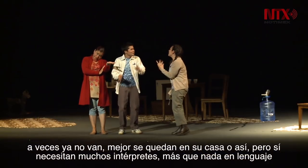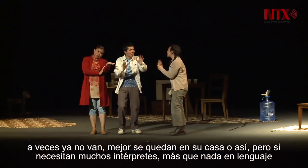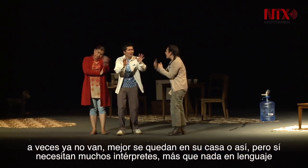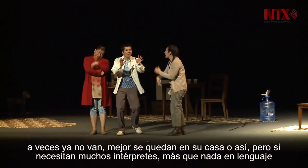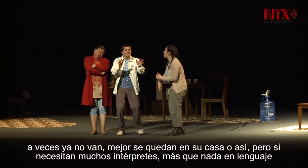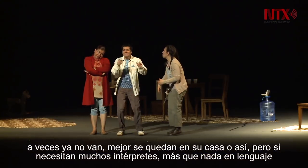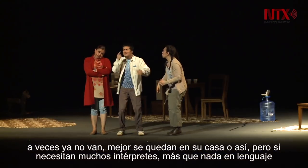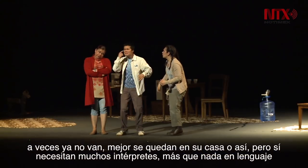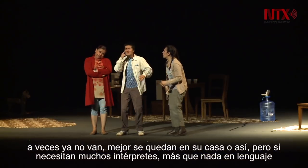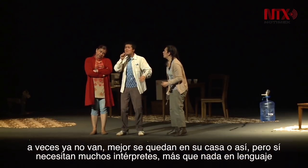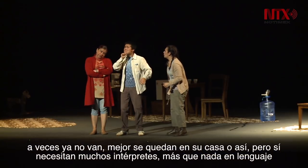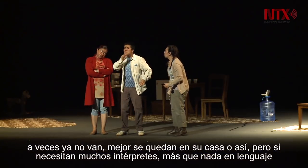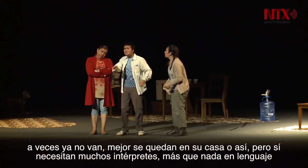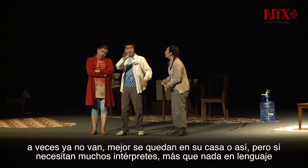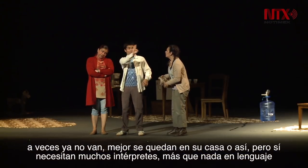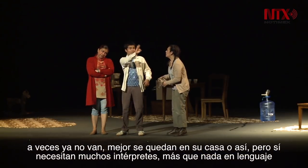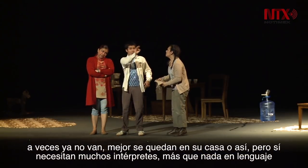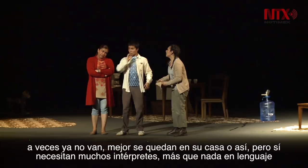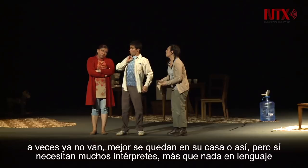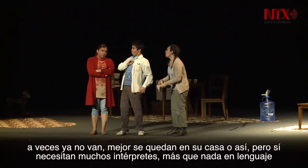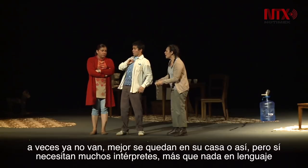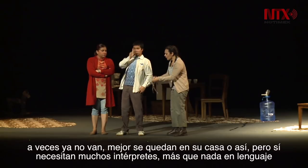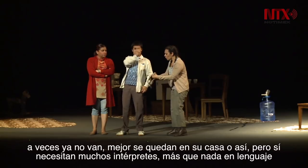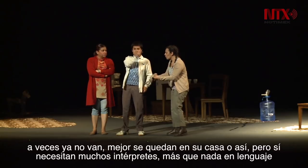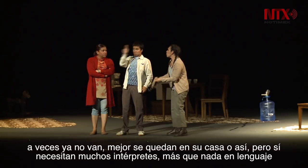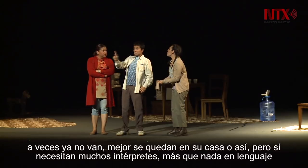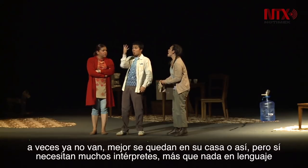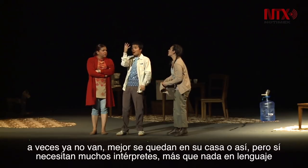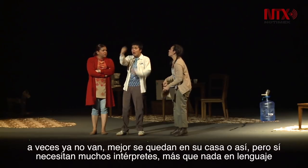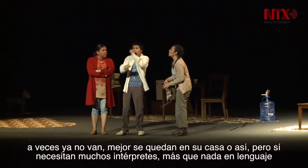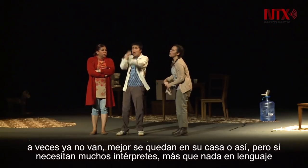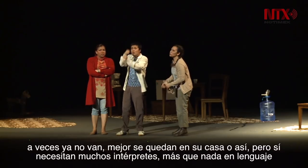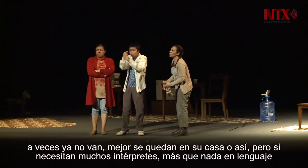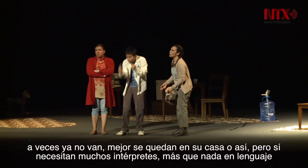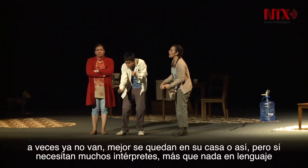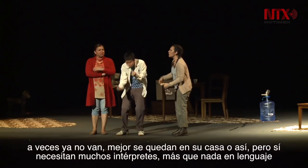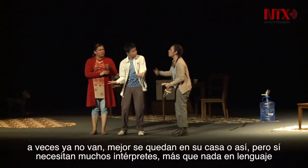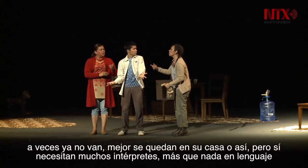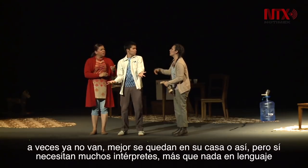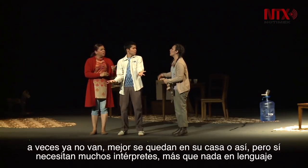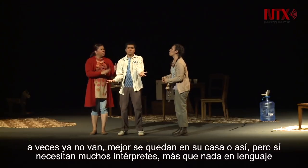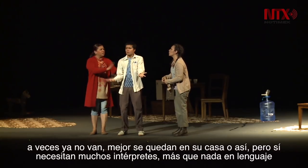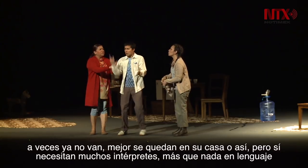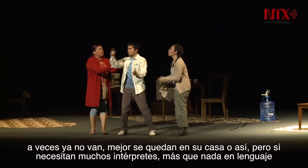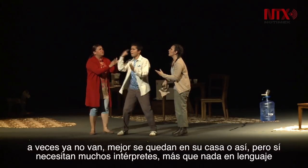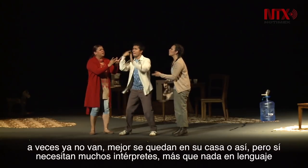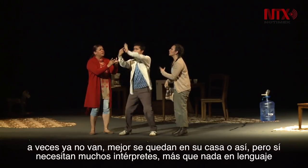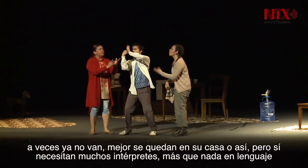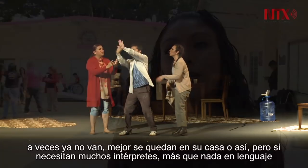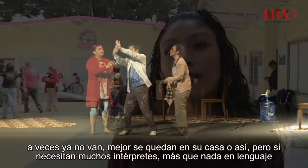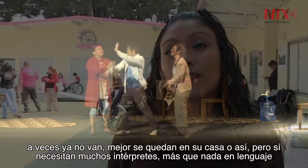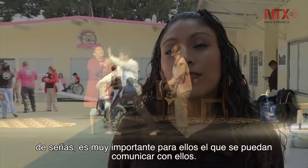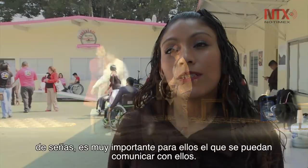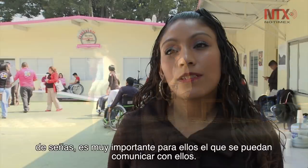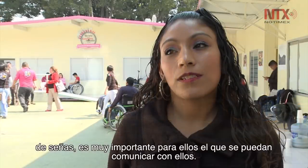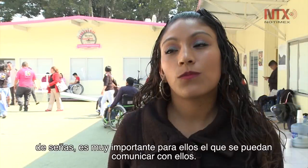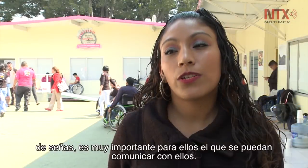no van, mejor se quedan en su casa o así. Pero sí necesitan muchos intérpretes, más que nada el lenguaje de señas es muy